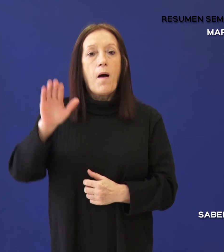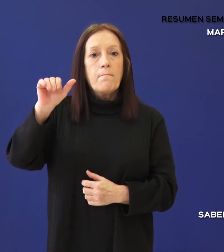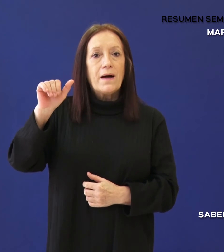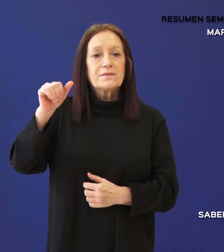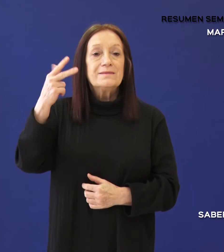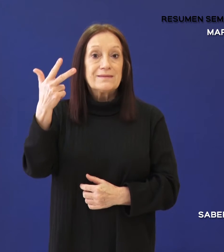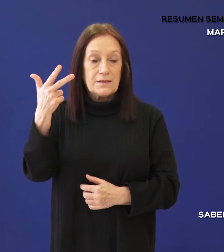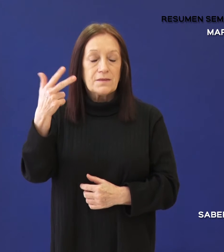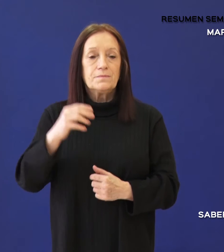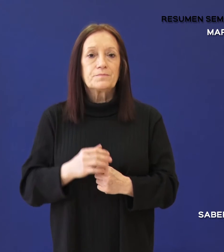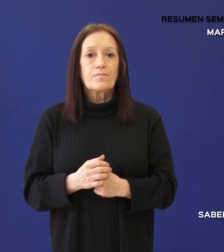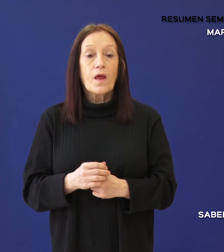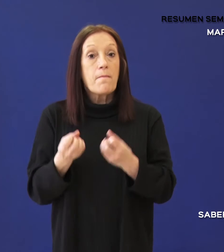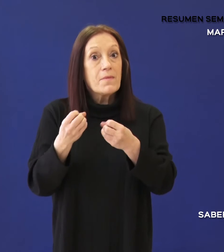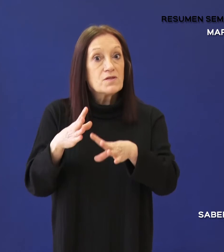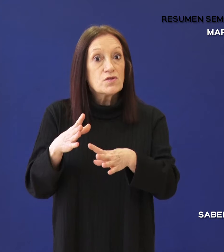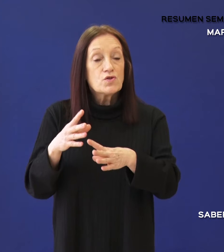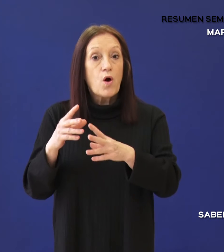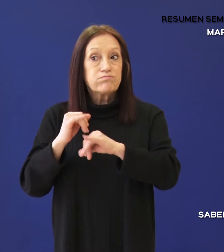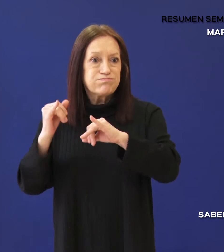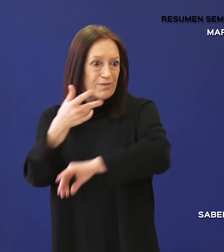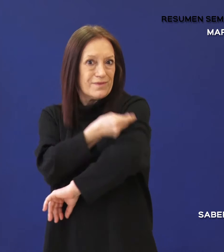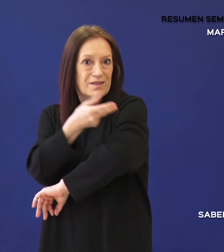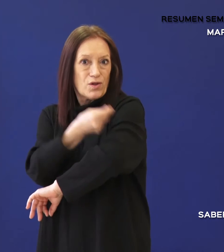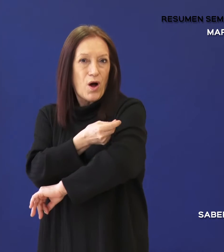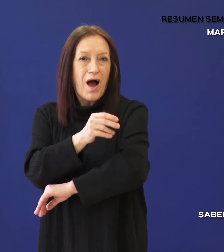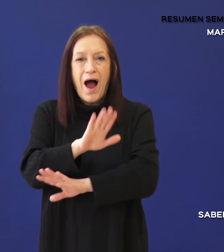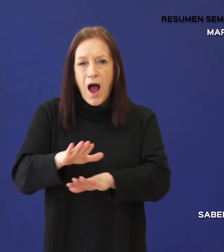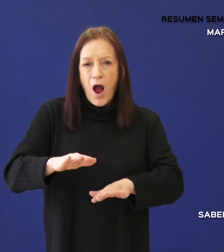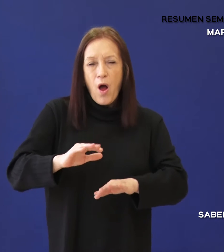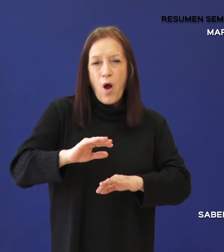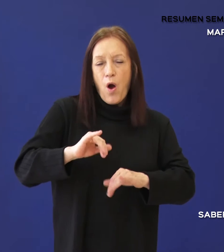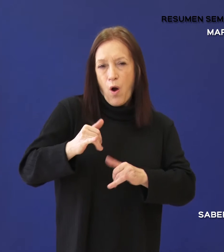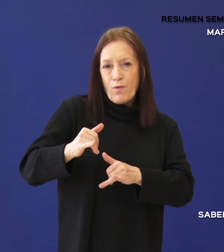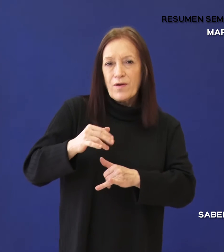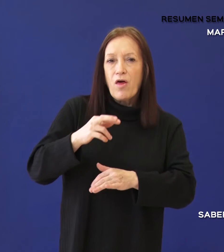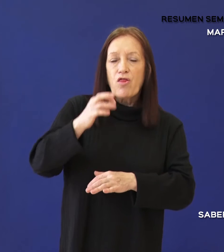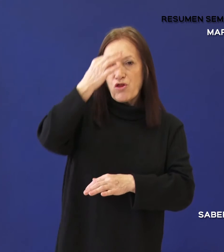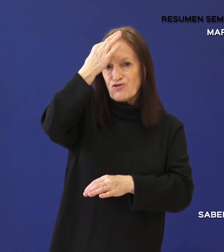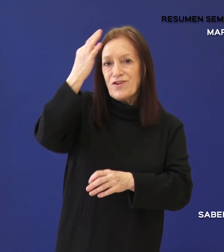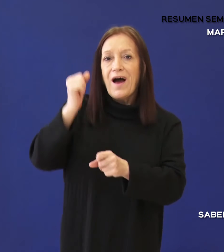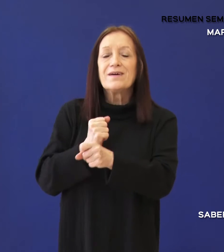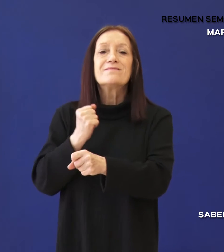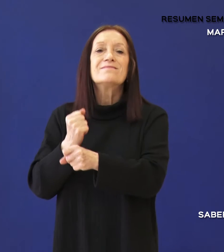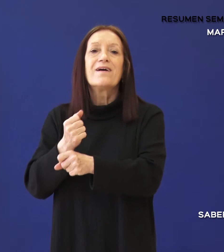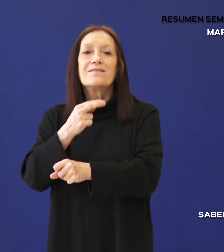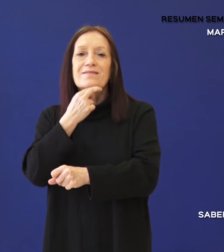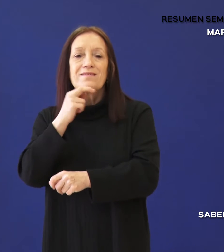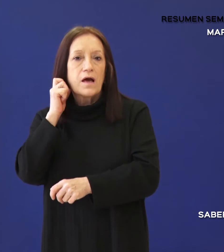Martes 3. Comenzó la vacunación a menores de 12 y 17 años con comorbilidades